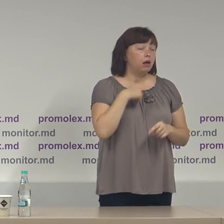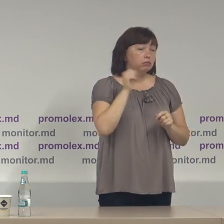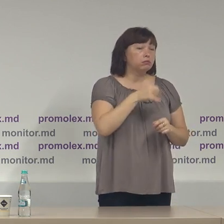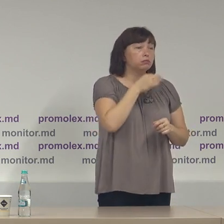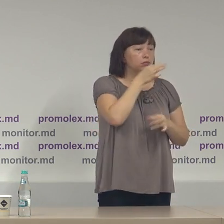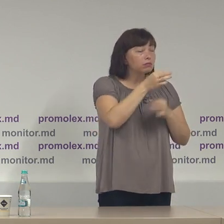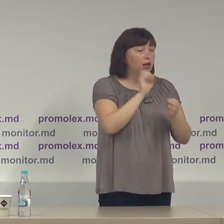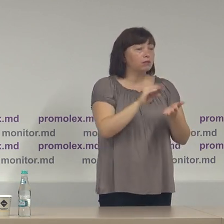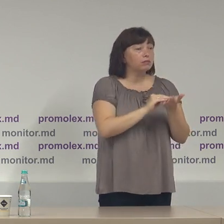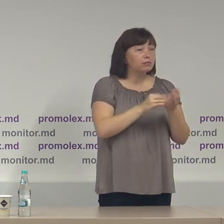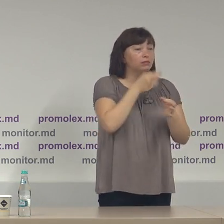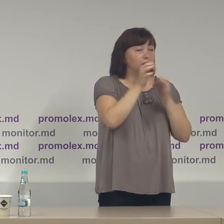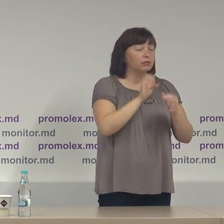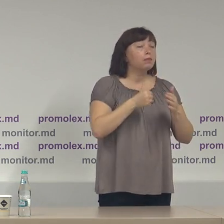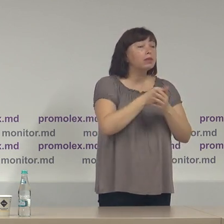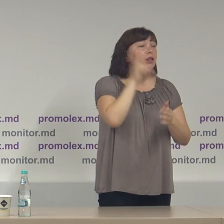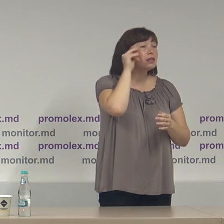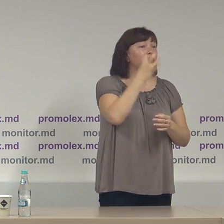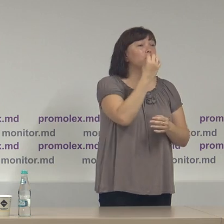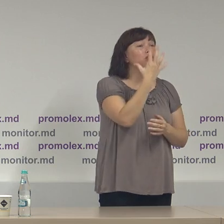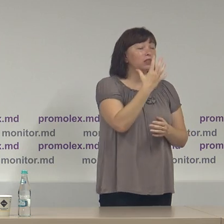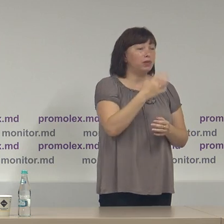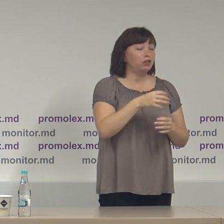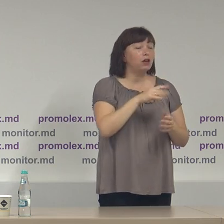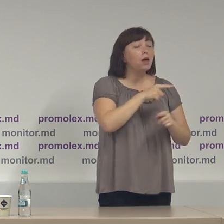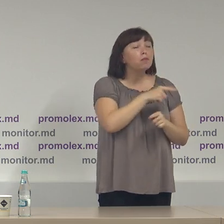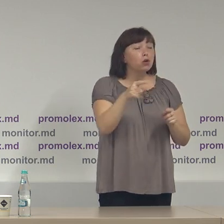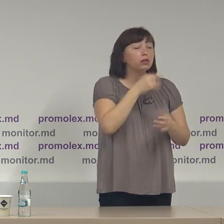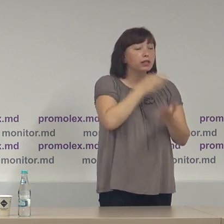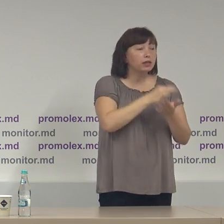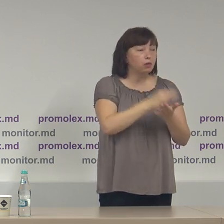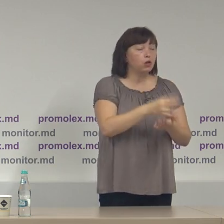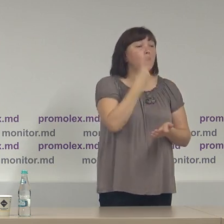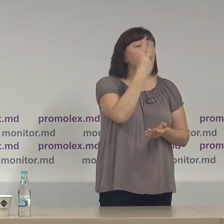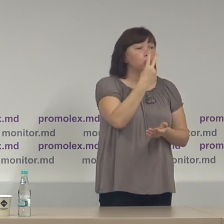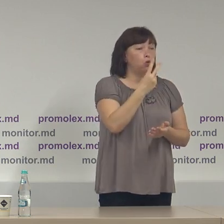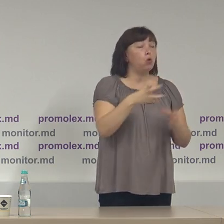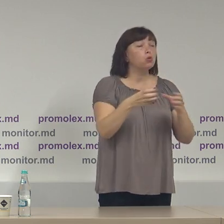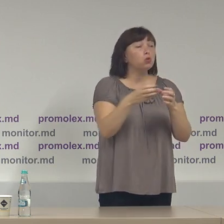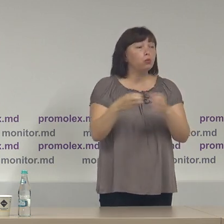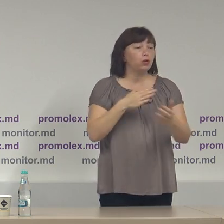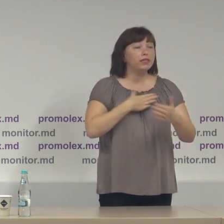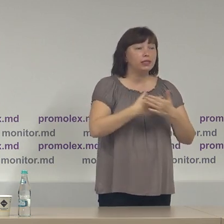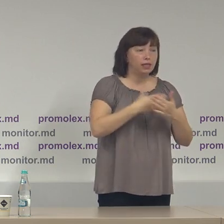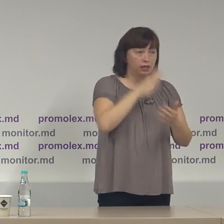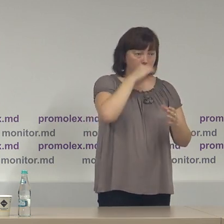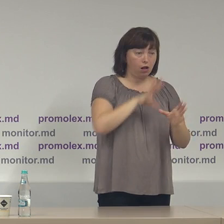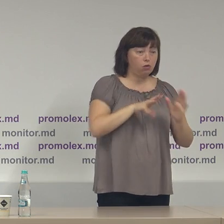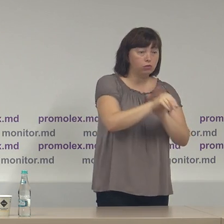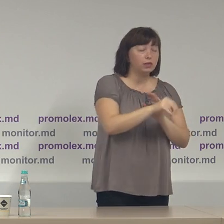depunând până la data de 15 perioada de raportare două grupuri de inițiativă în